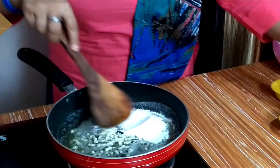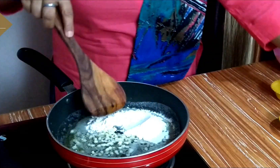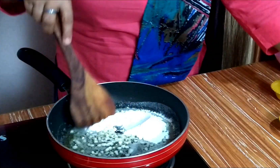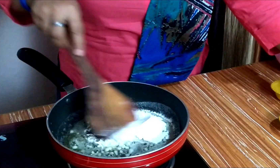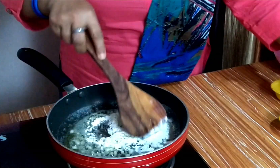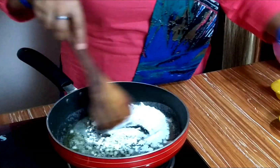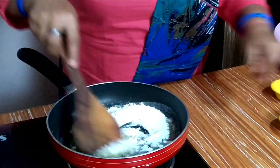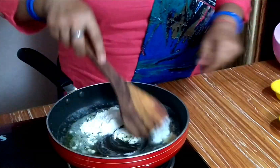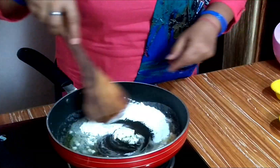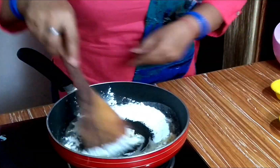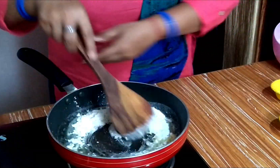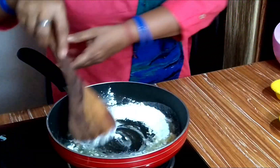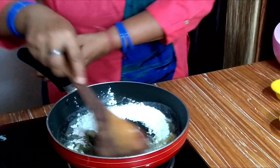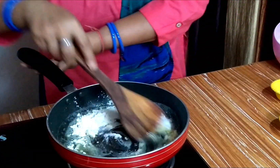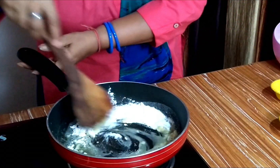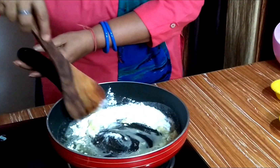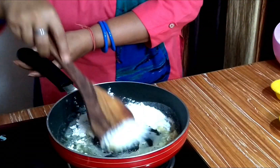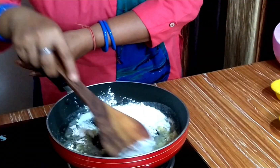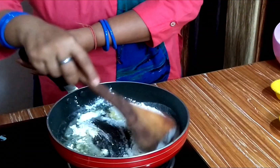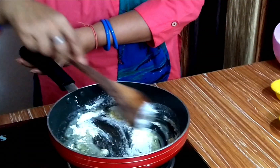और इसे भी बटर के साथ मिला लेंगे